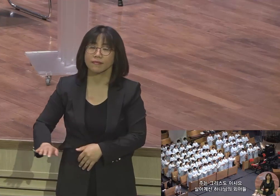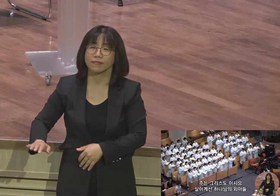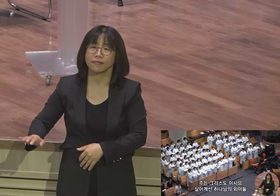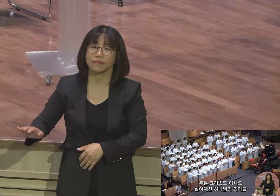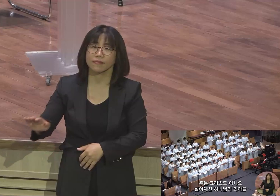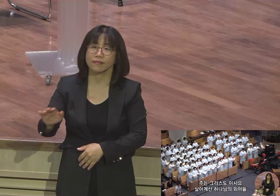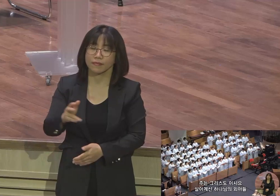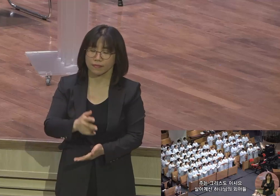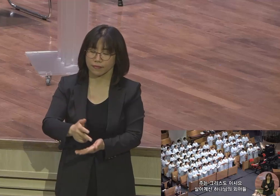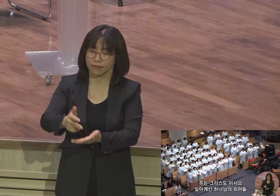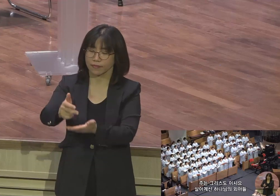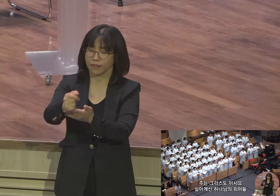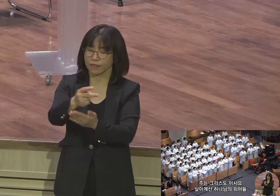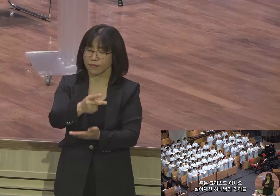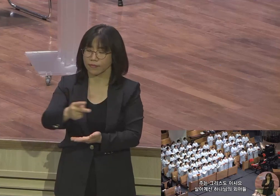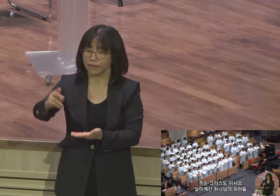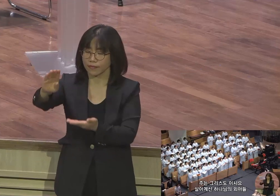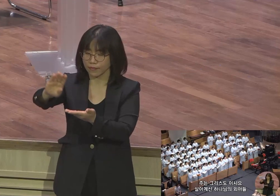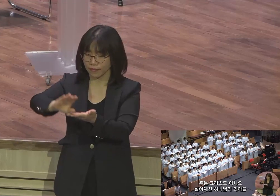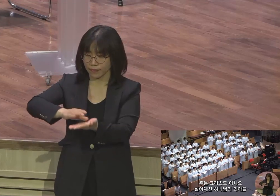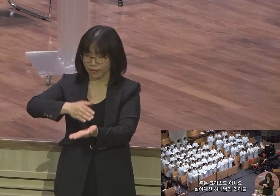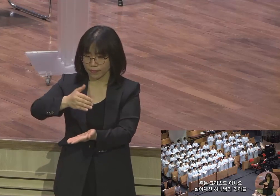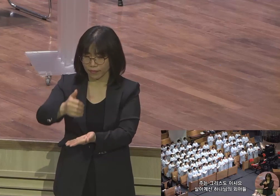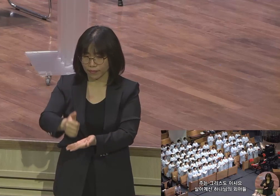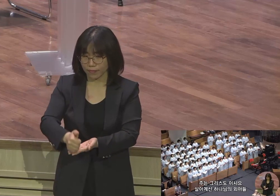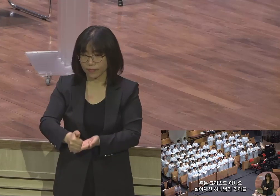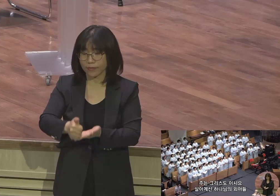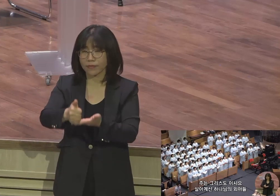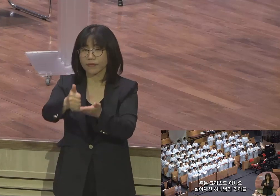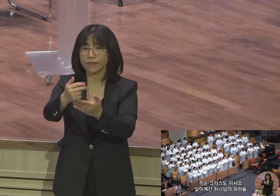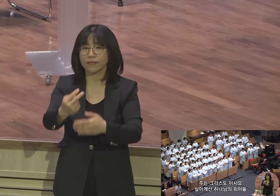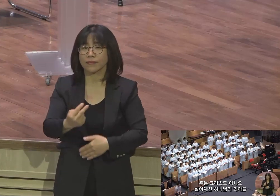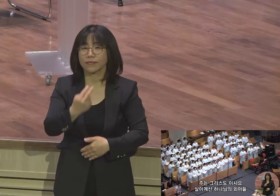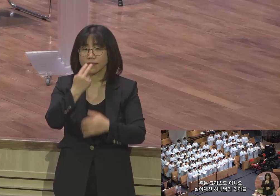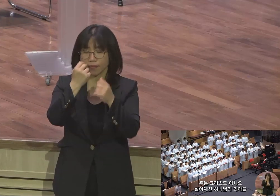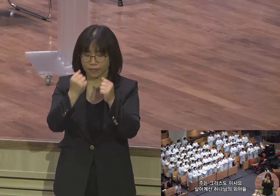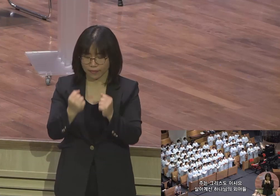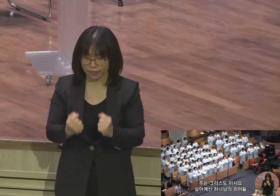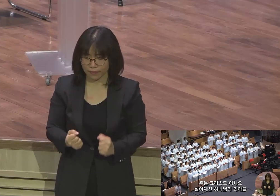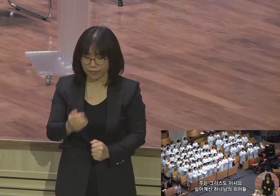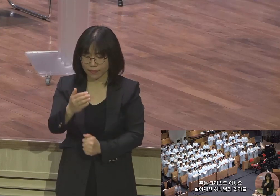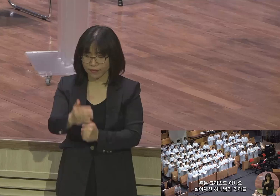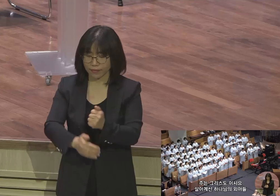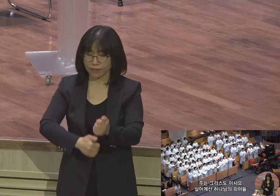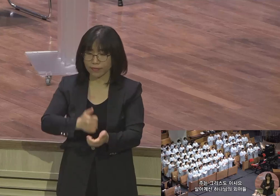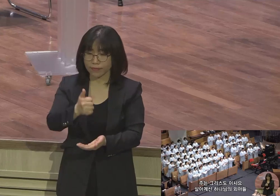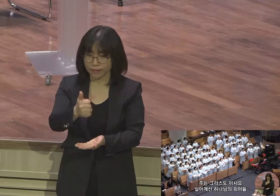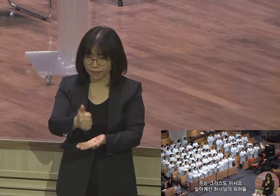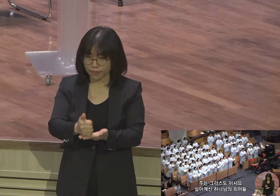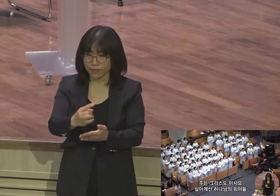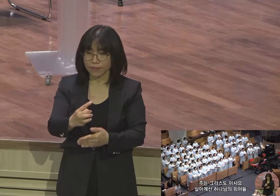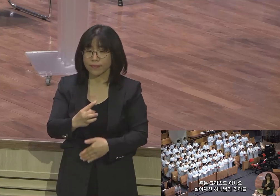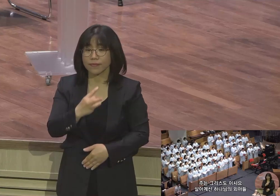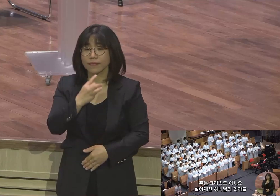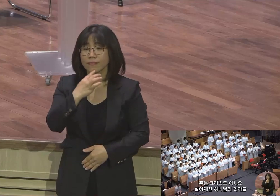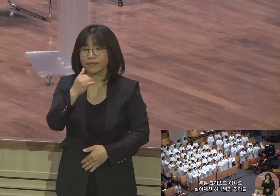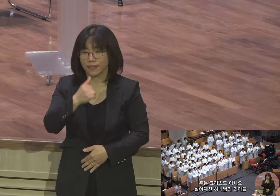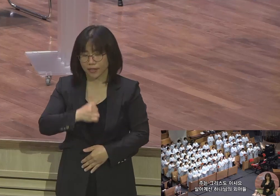지금이 스스로 계시오 살아계신 하나님의 외라